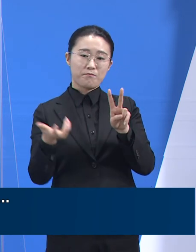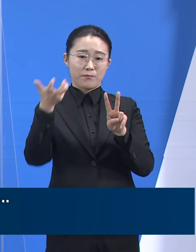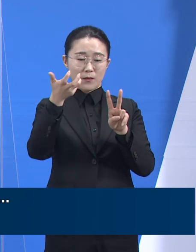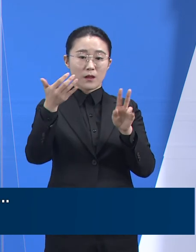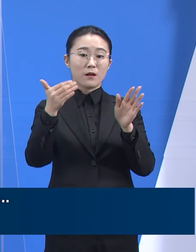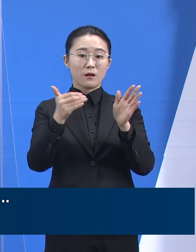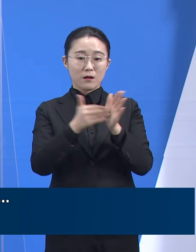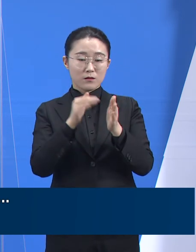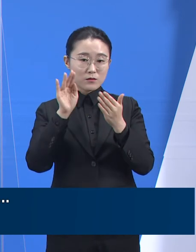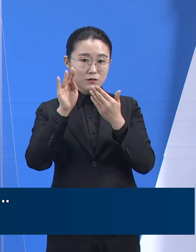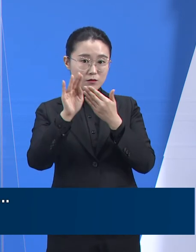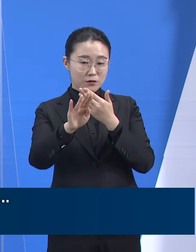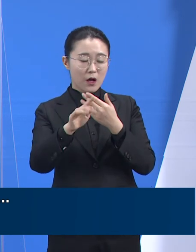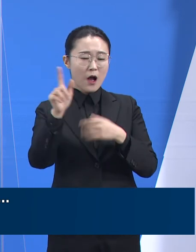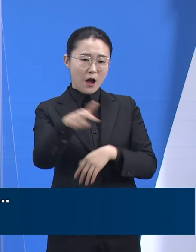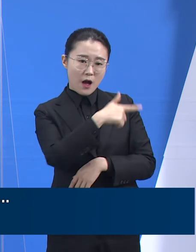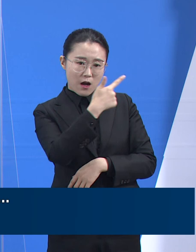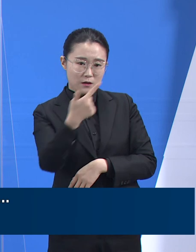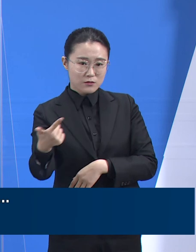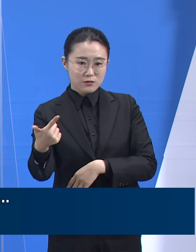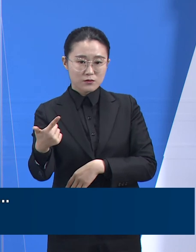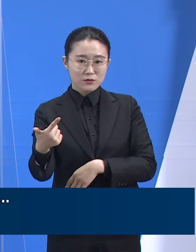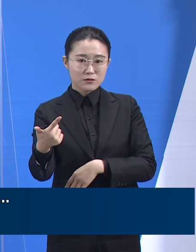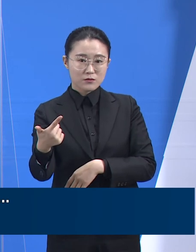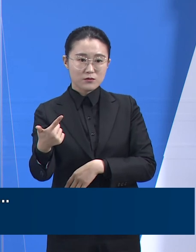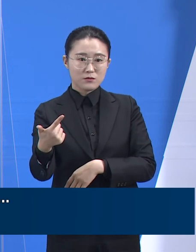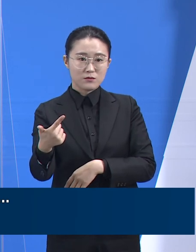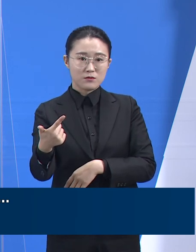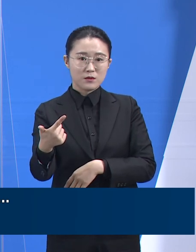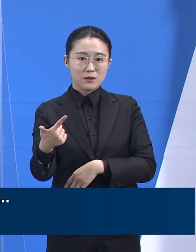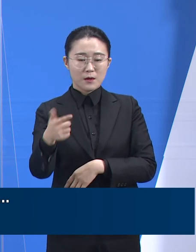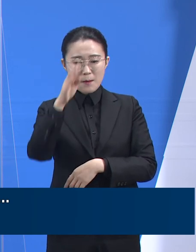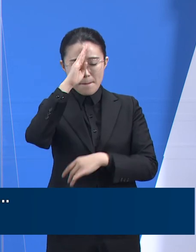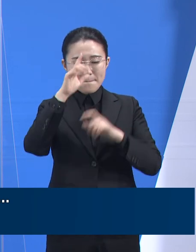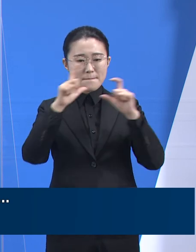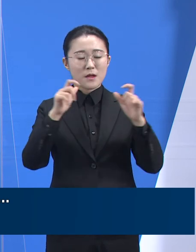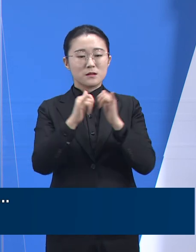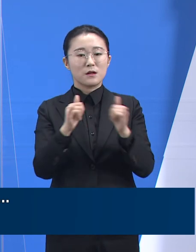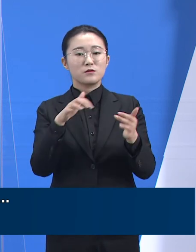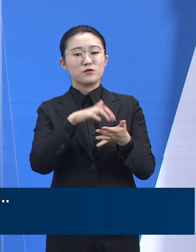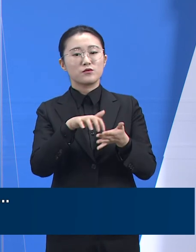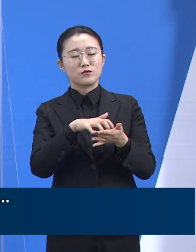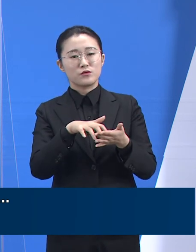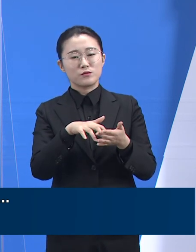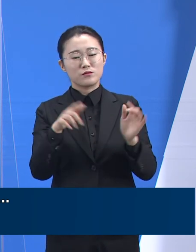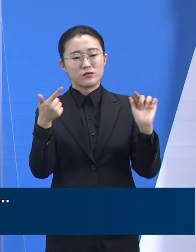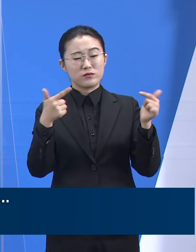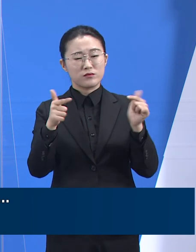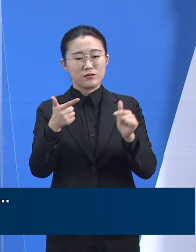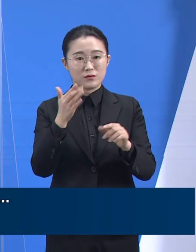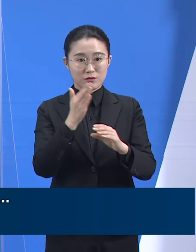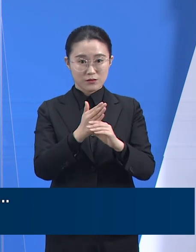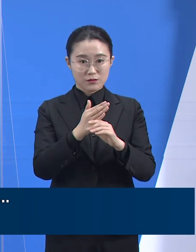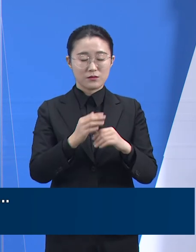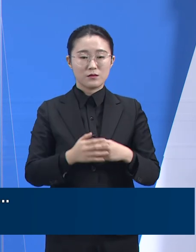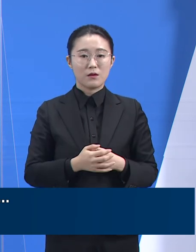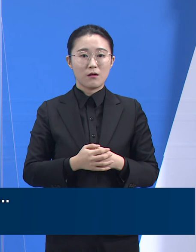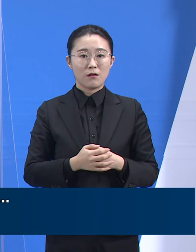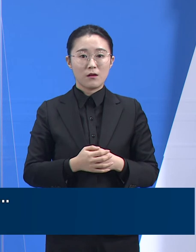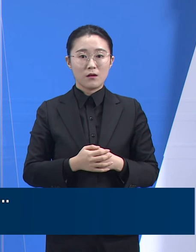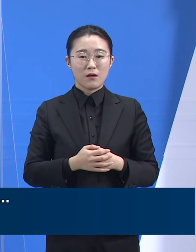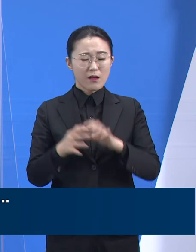1일 확진자 수가 1천 명 대에서 등락을 거듭하고 있습니다. 계속 증가하던 확산세가